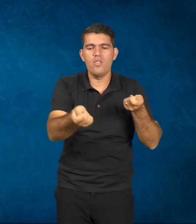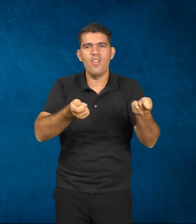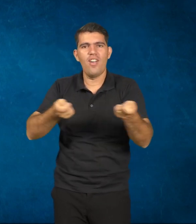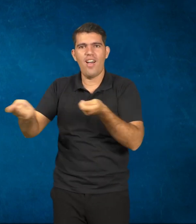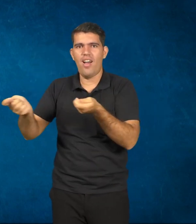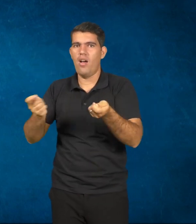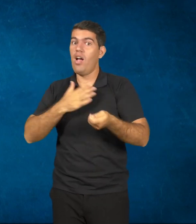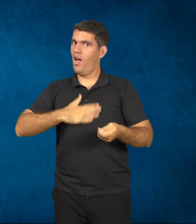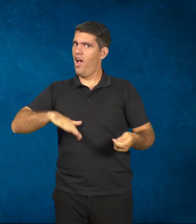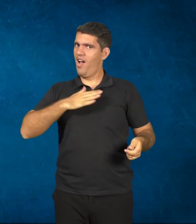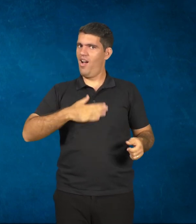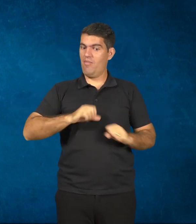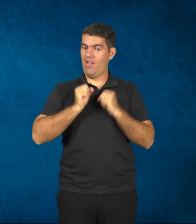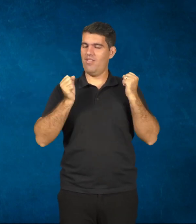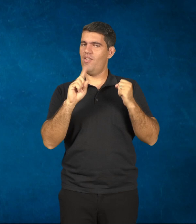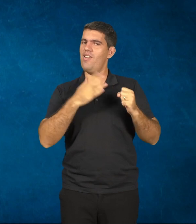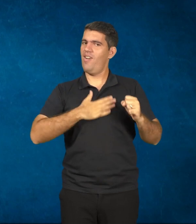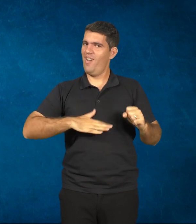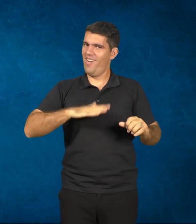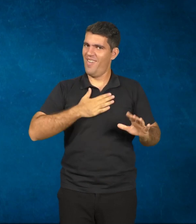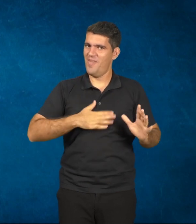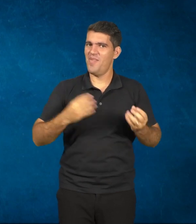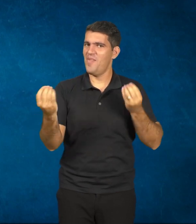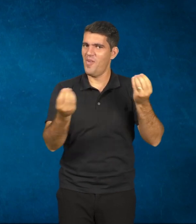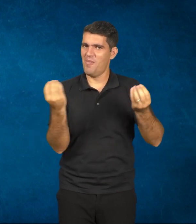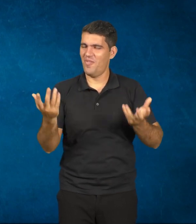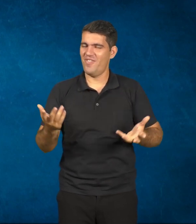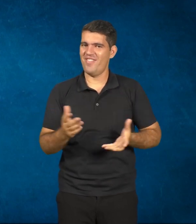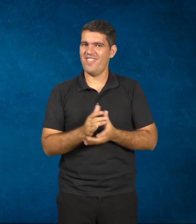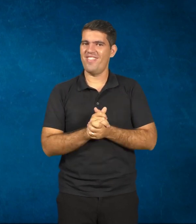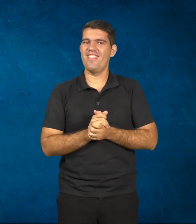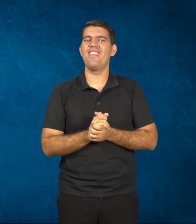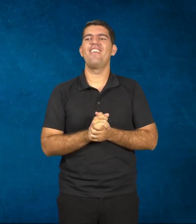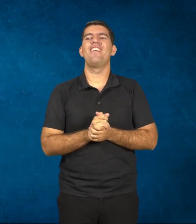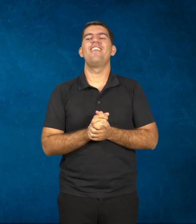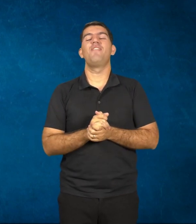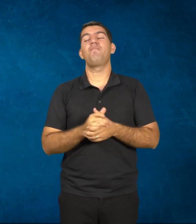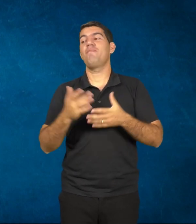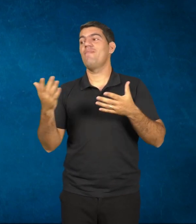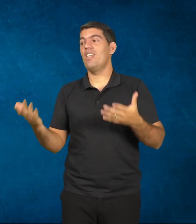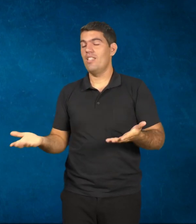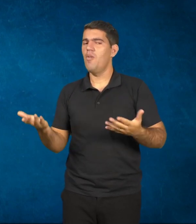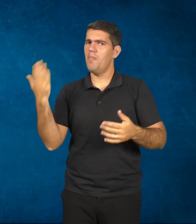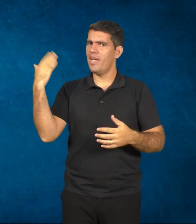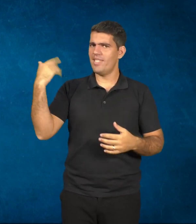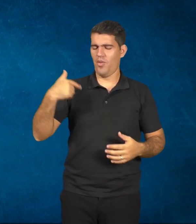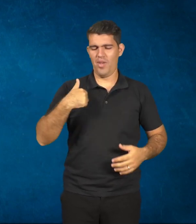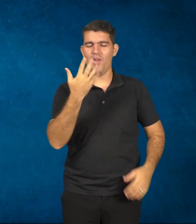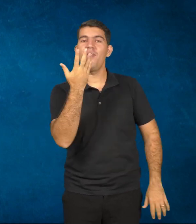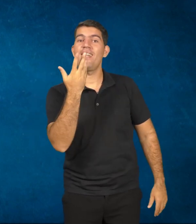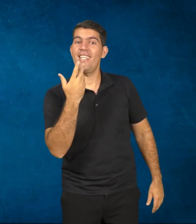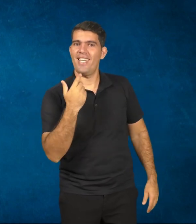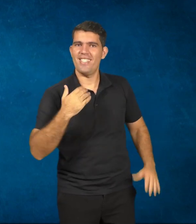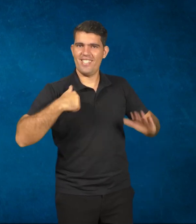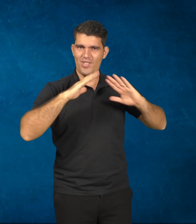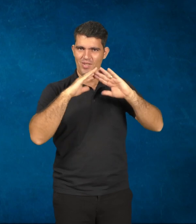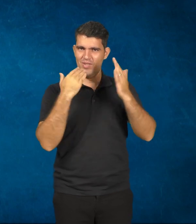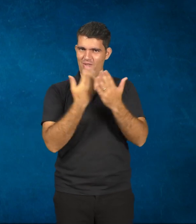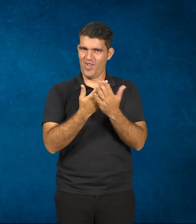sem dúvida, ela vai dizer eu tinha Guevara, mas quando eu era criança, que eu estava na escola, não